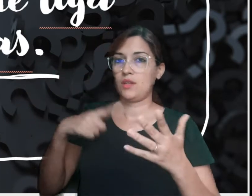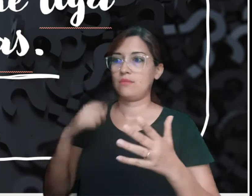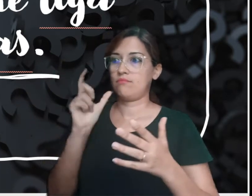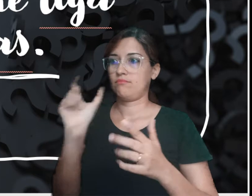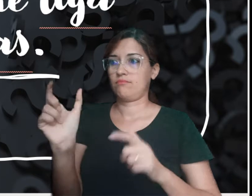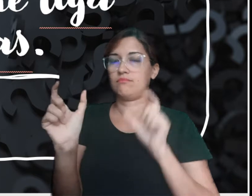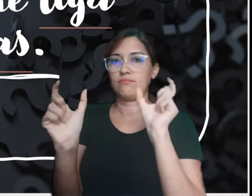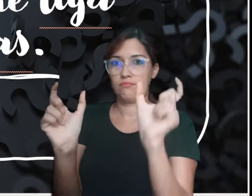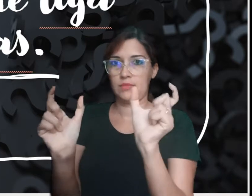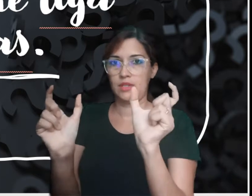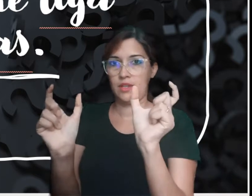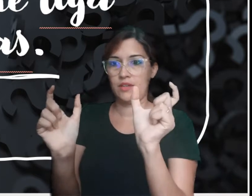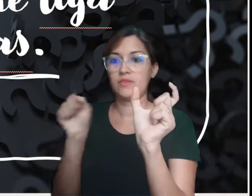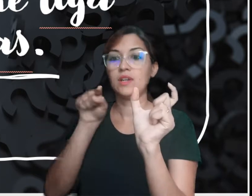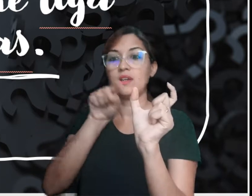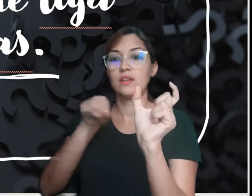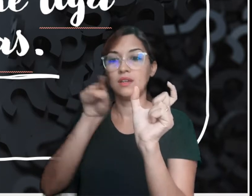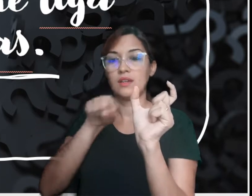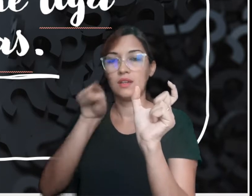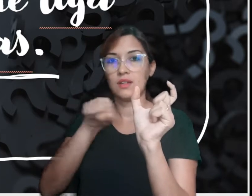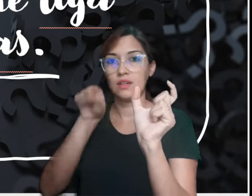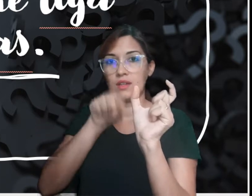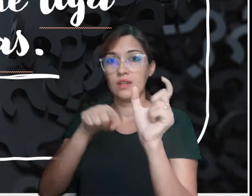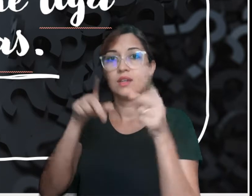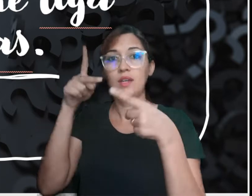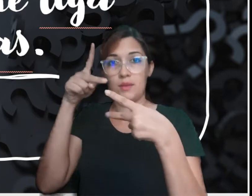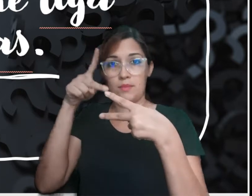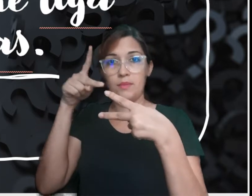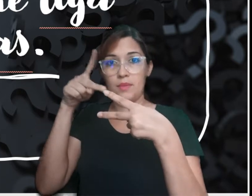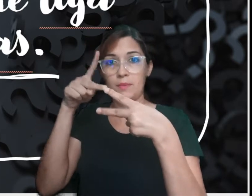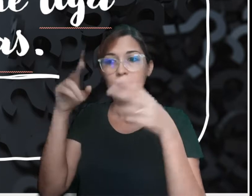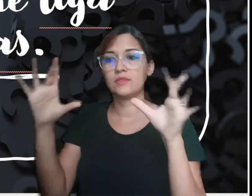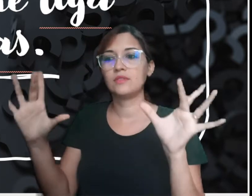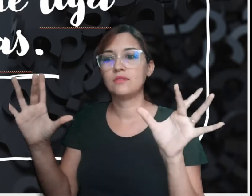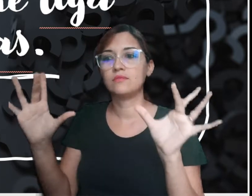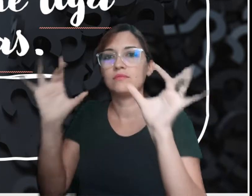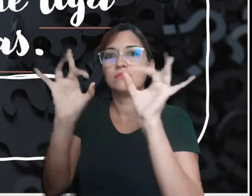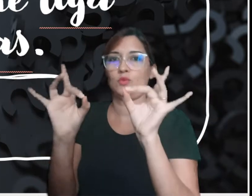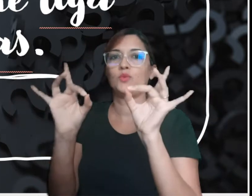Então, eu tenho duas palavras, a preposição vai fazer a união delas.